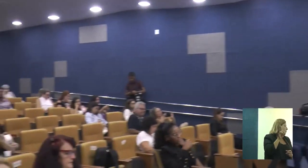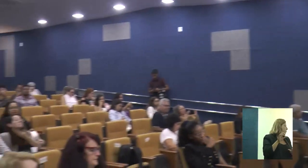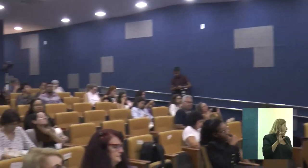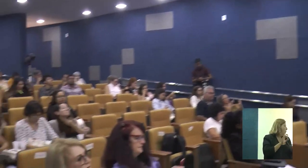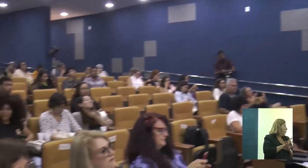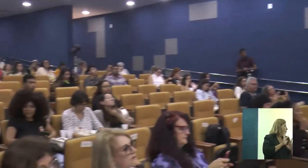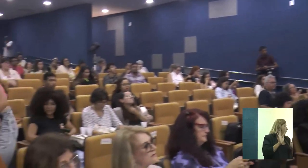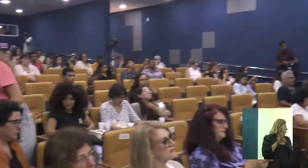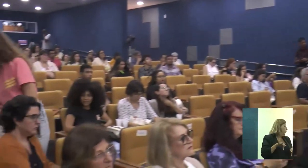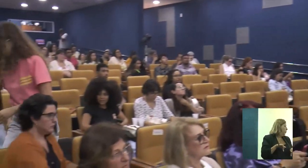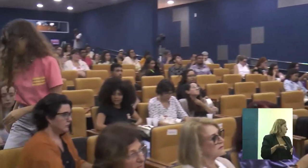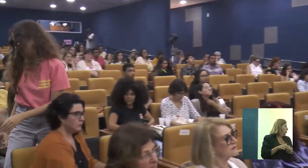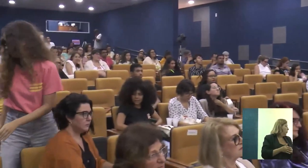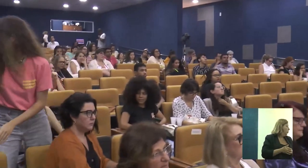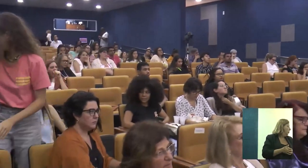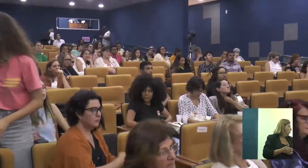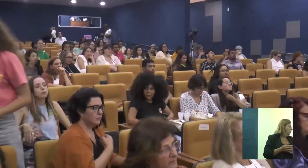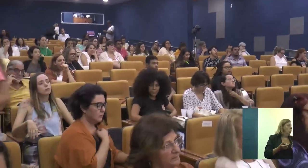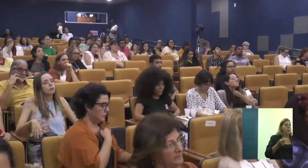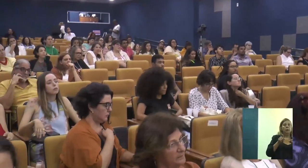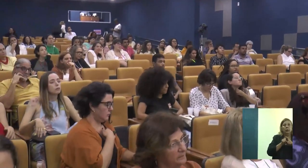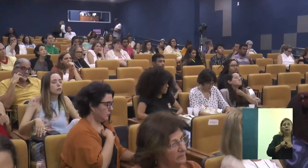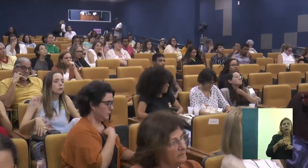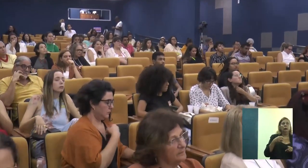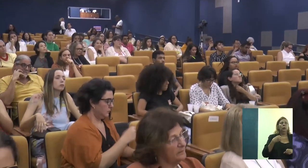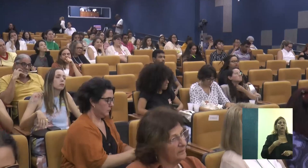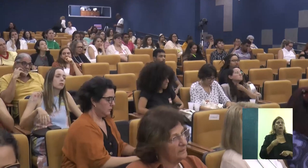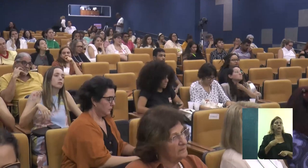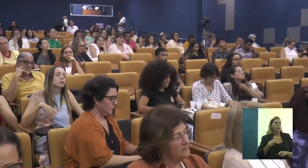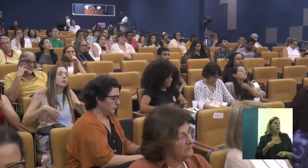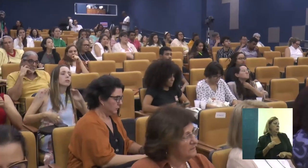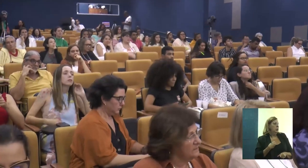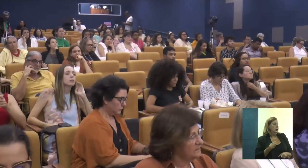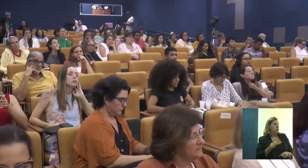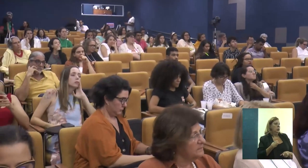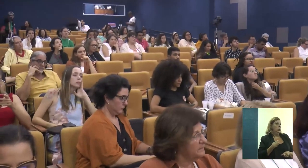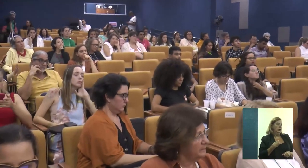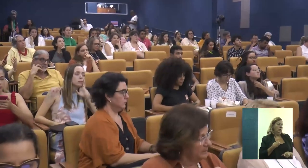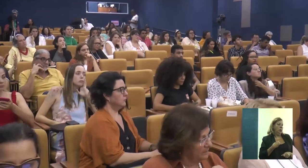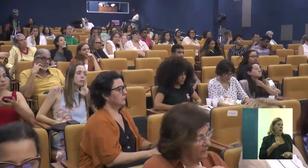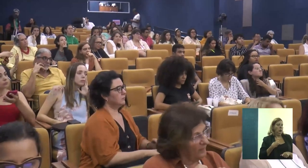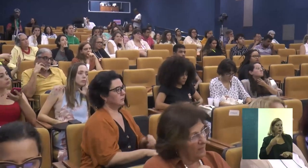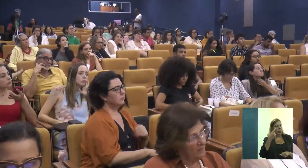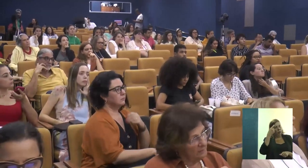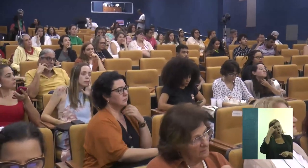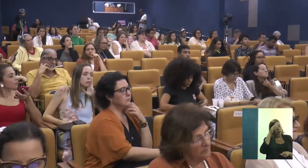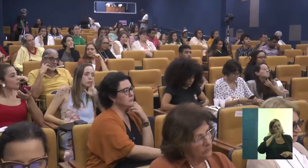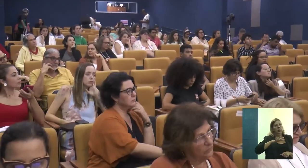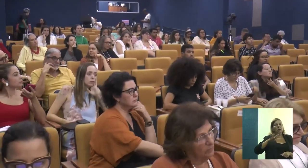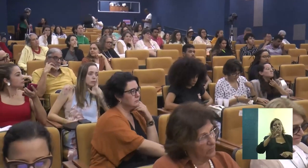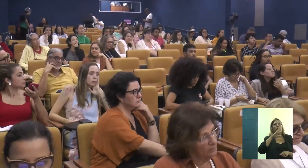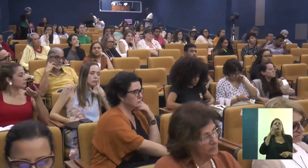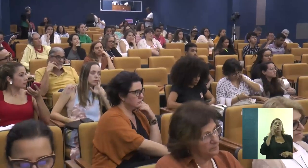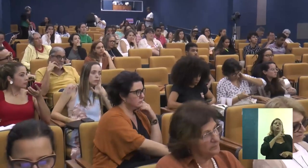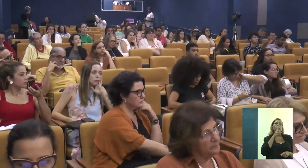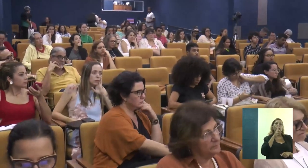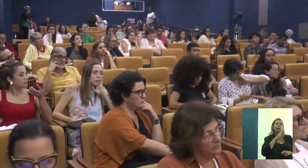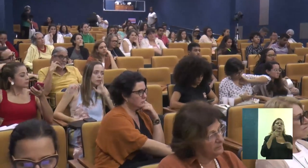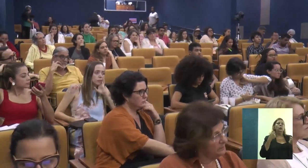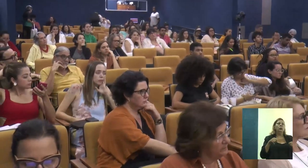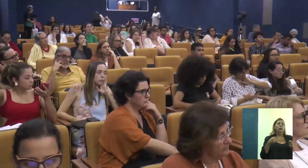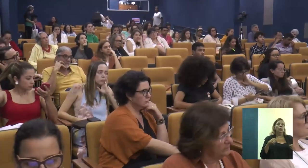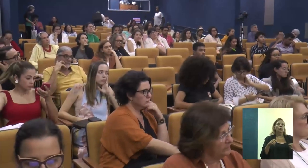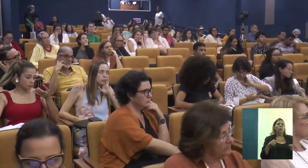acho que acabou, pode ir. São os nossos parceiros aqui, então só para, acho que deu a ideia geral, assim, a urgência